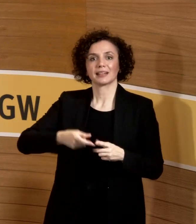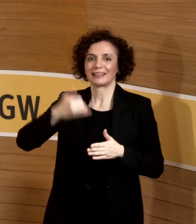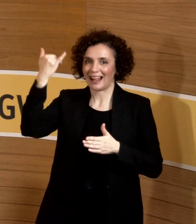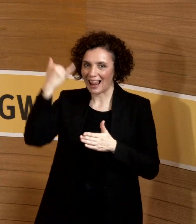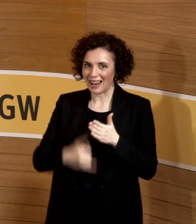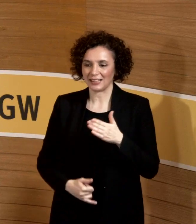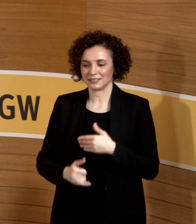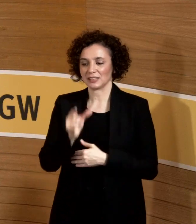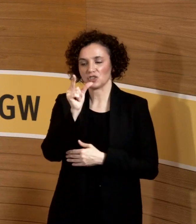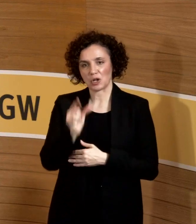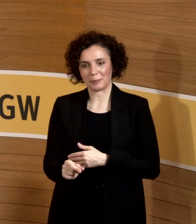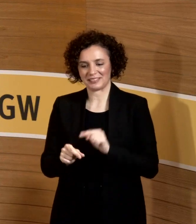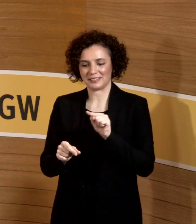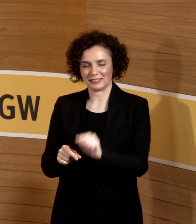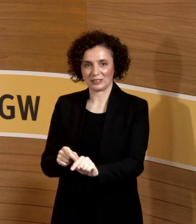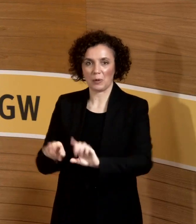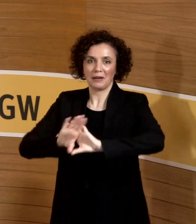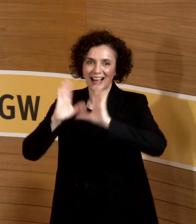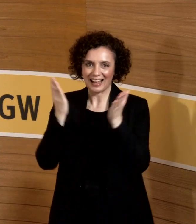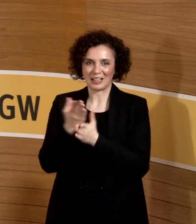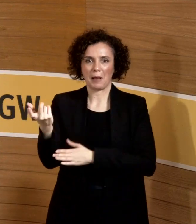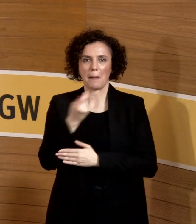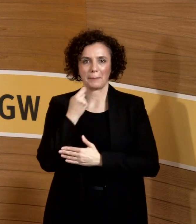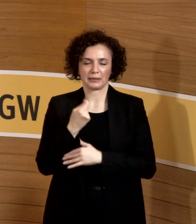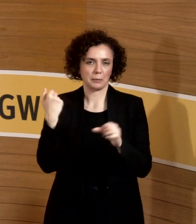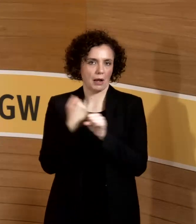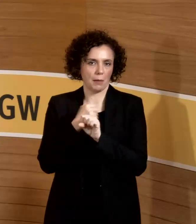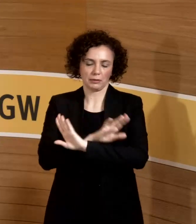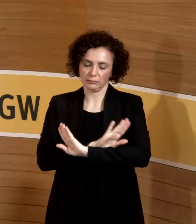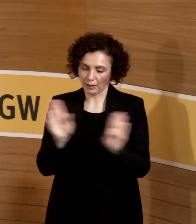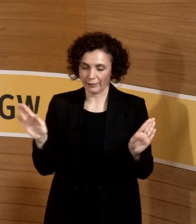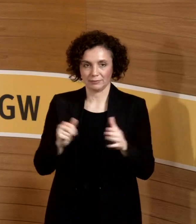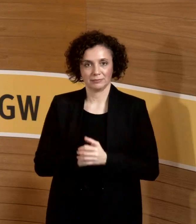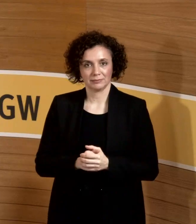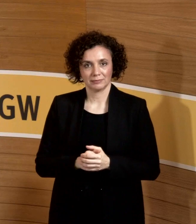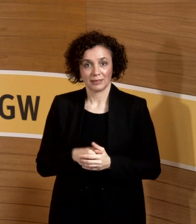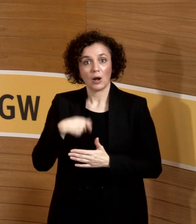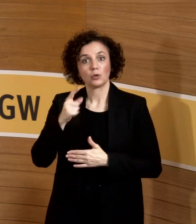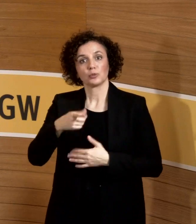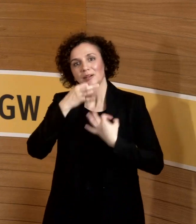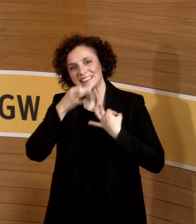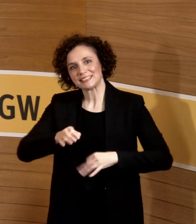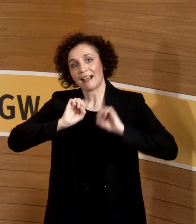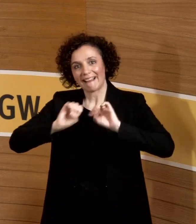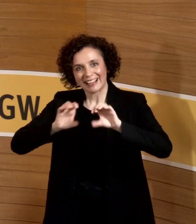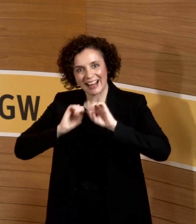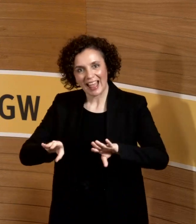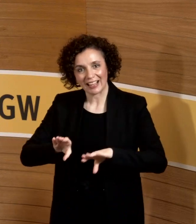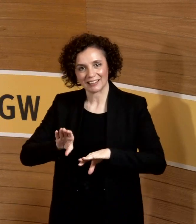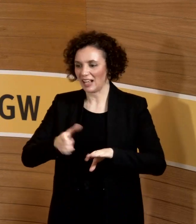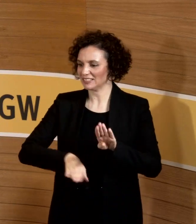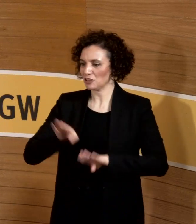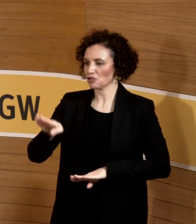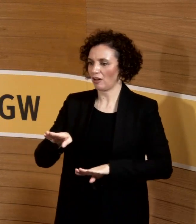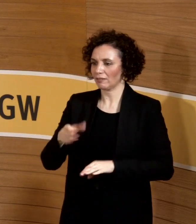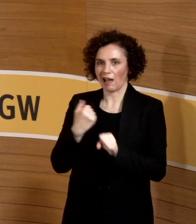Spitze, dann kommt das betriebliche Beschäftigungsverbot zum Greifen. Auch das muss man oft vermitteln, dass das nicht sozusagen am Anfang steht, sondern